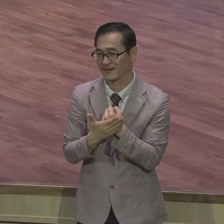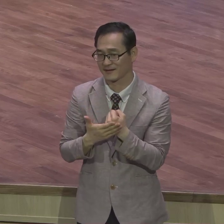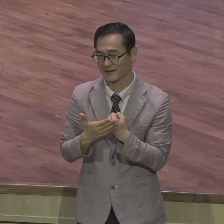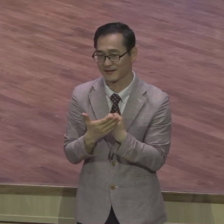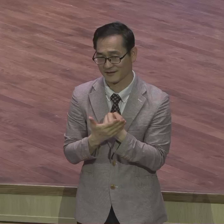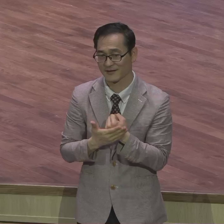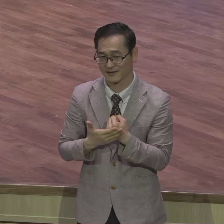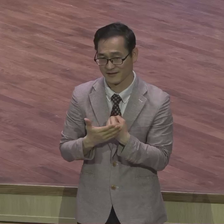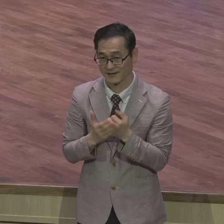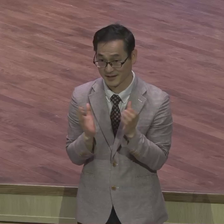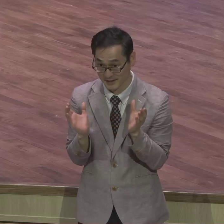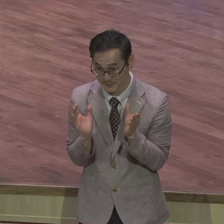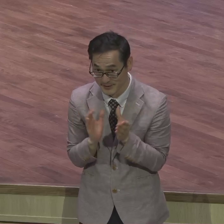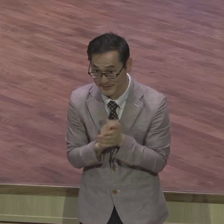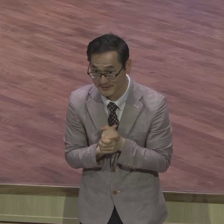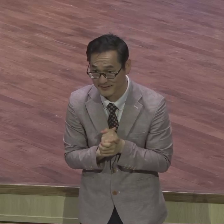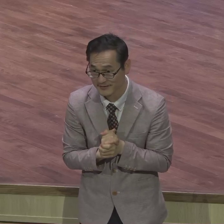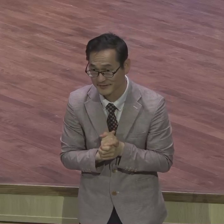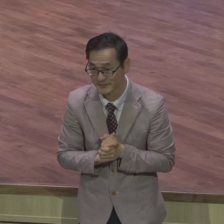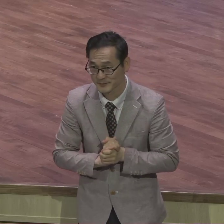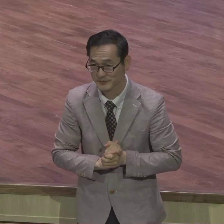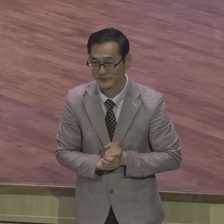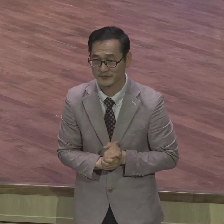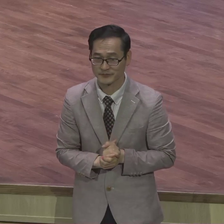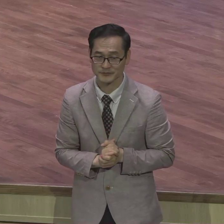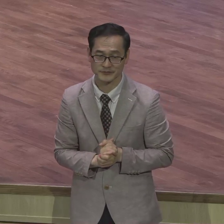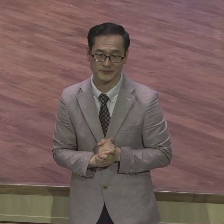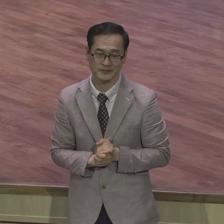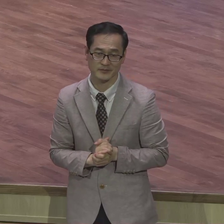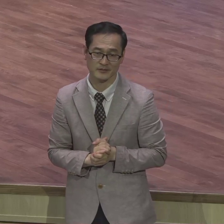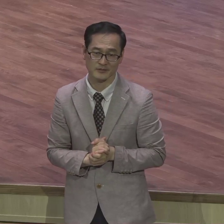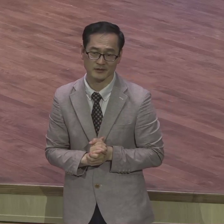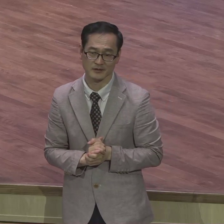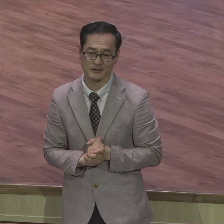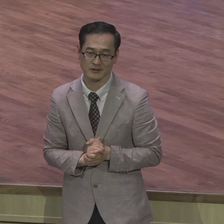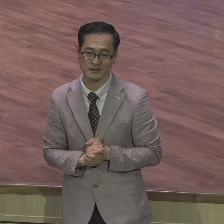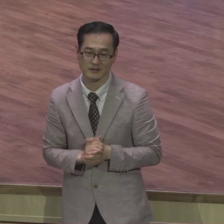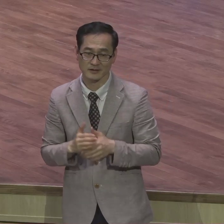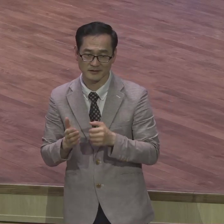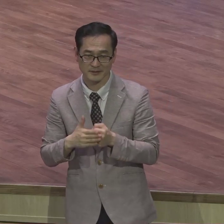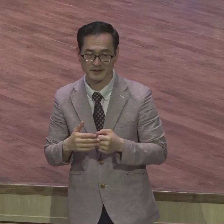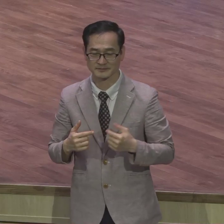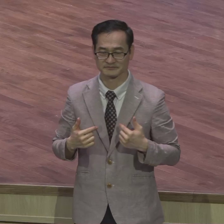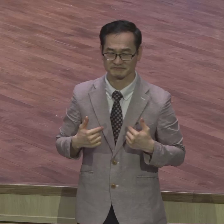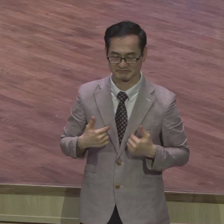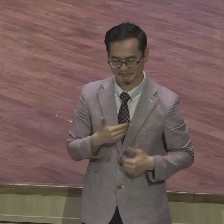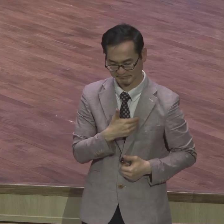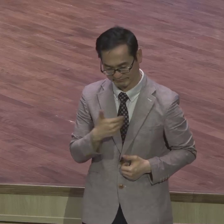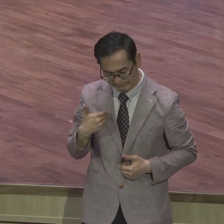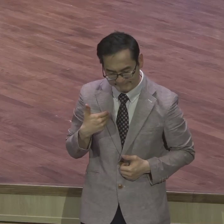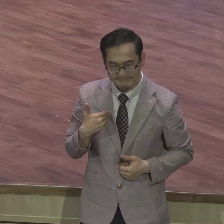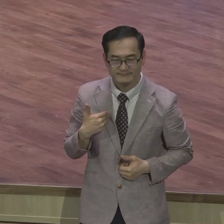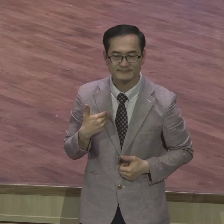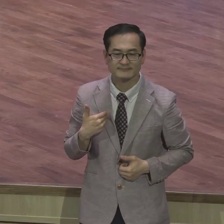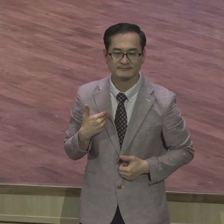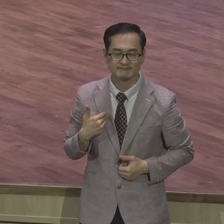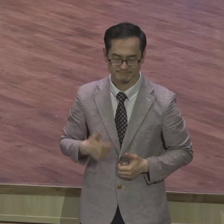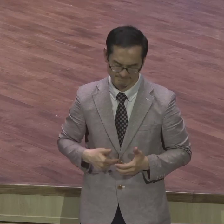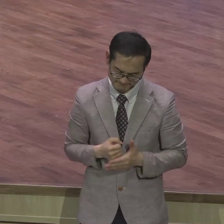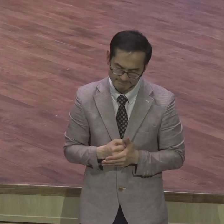그래서요 여러분 정말 뻔뻔스럽게 당당해야 됩니다 그럼에도 불구하고 하나님 나를 선택해